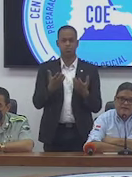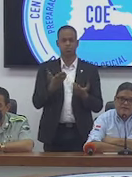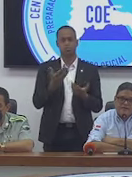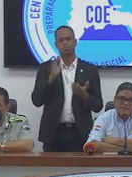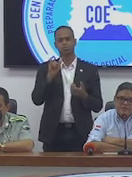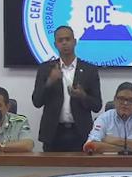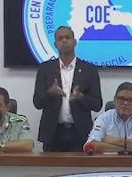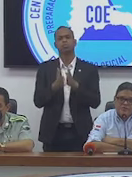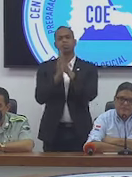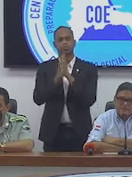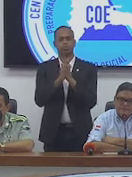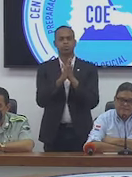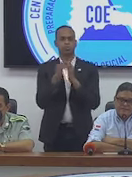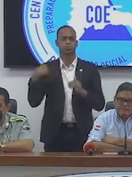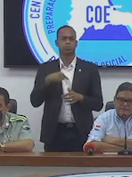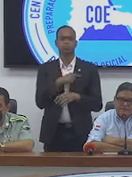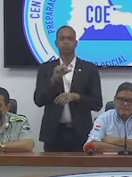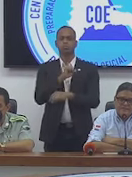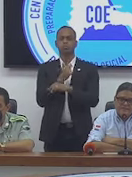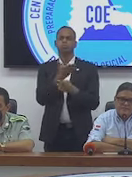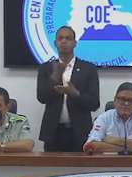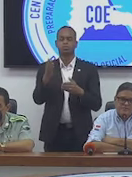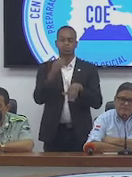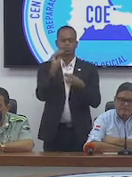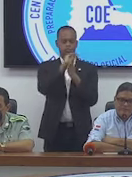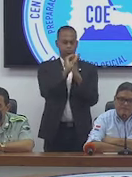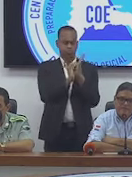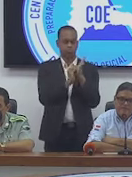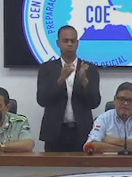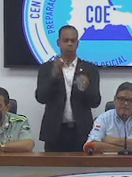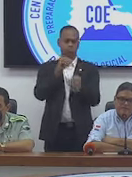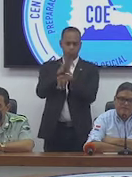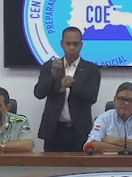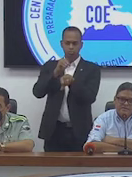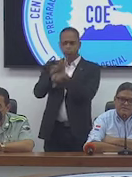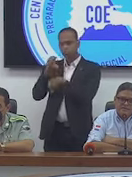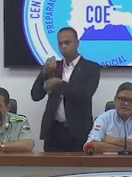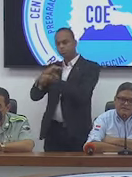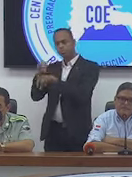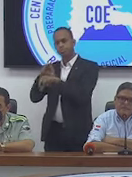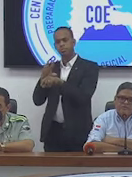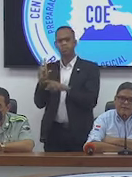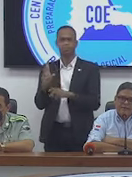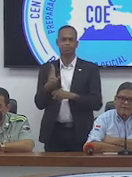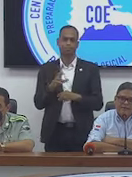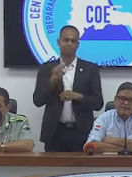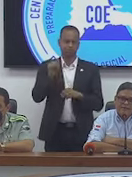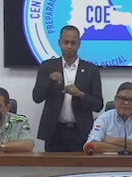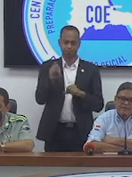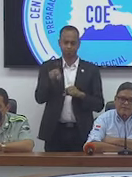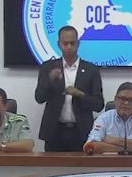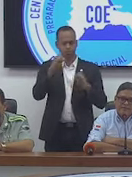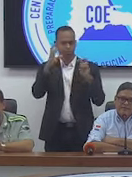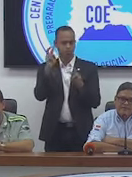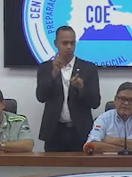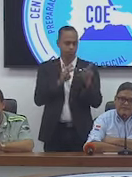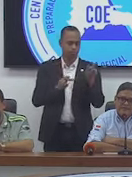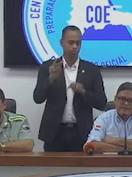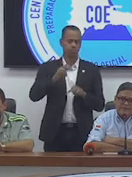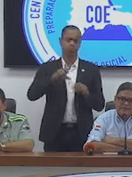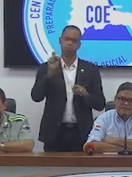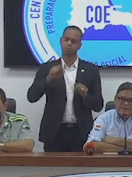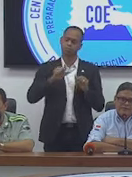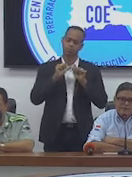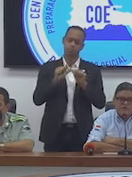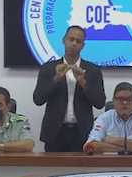es un tema que le estamos pidiendo como autoridad, de que ustedes reseñen en sus repetivos medios, de que no debemos bajar la guardia y que debemos mantener